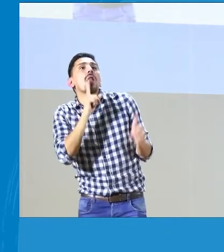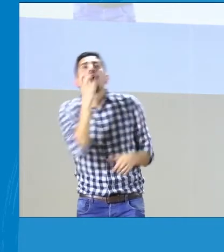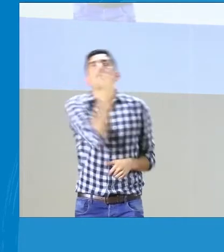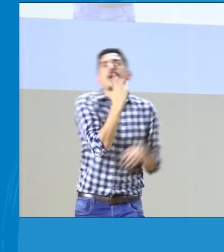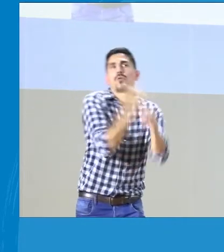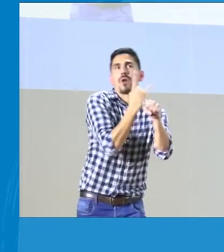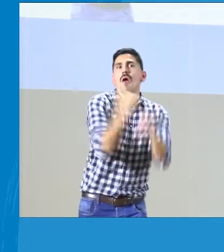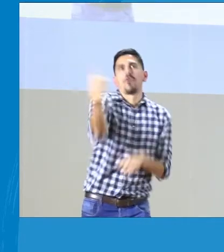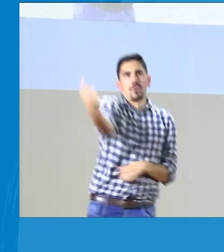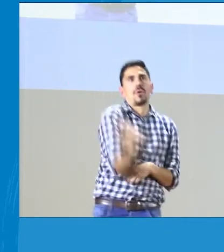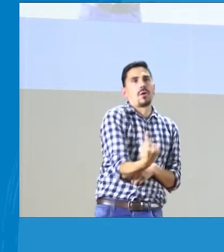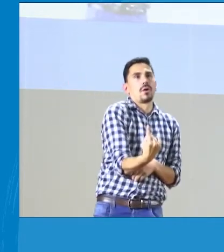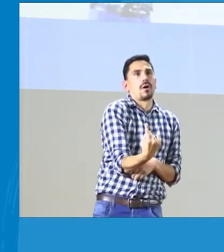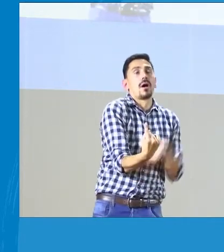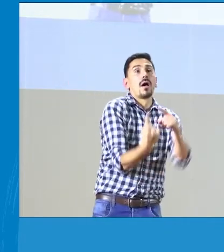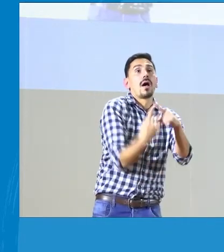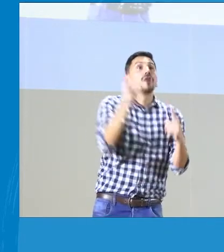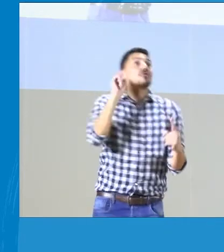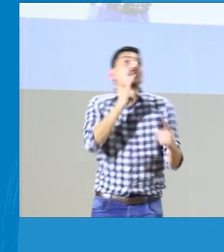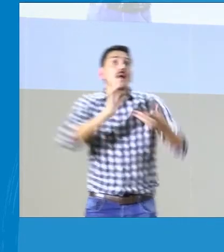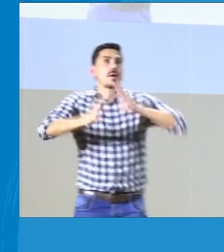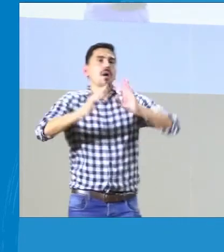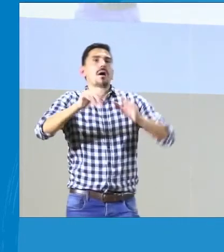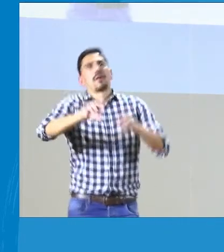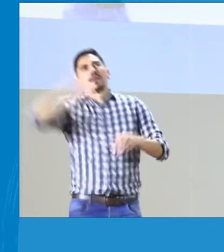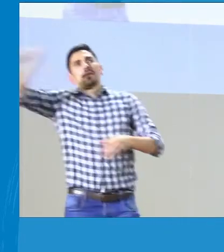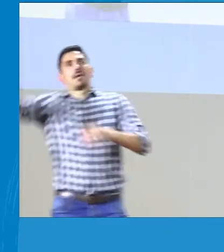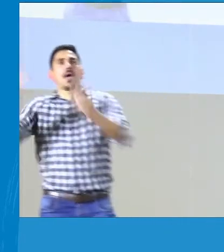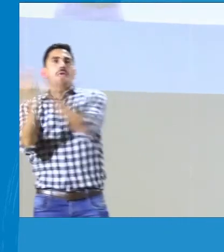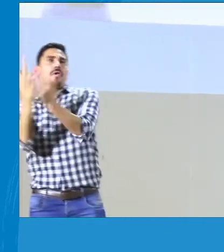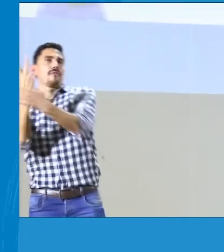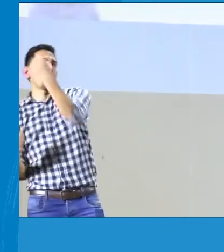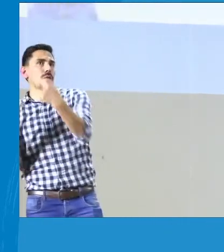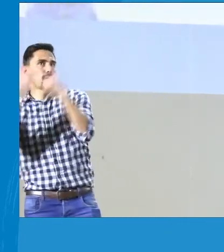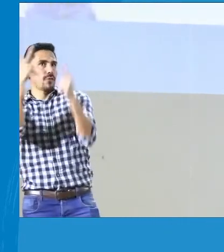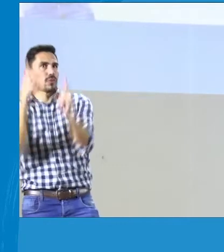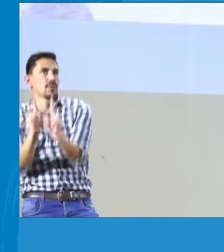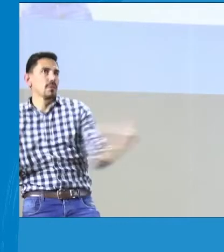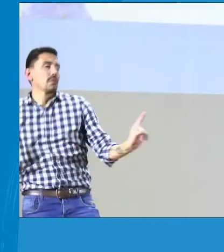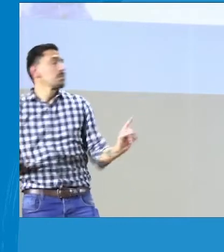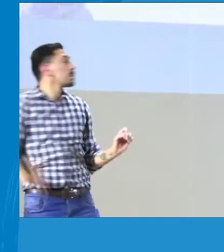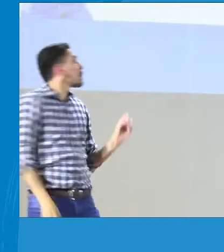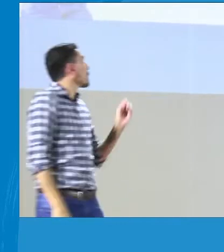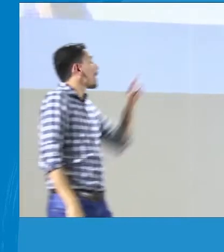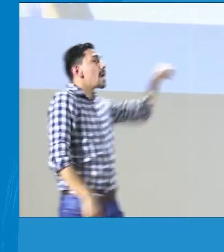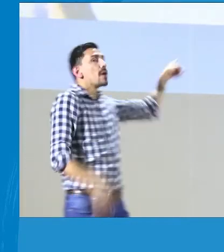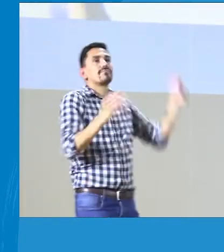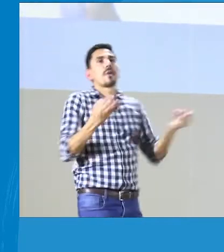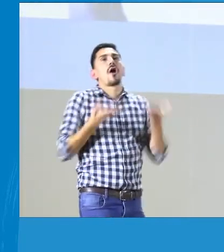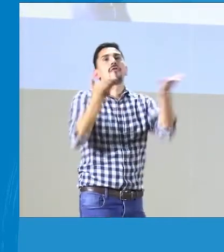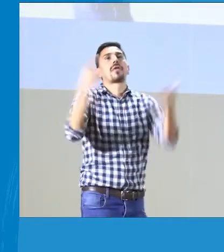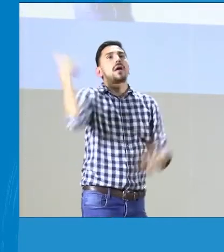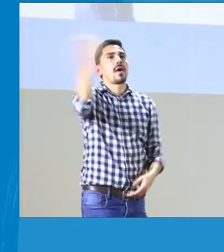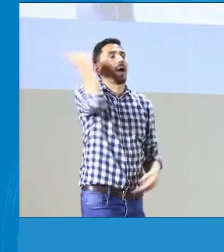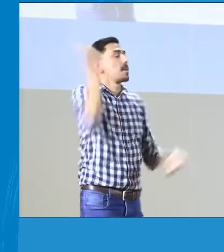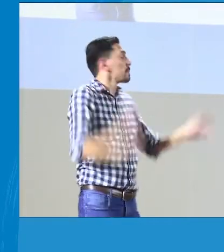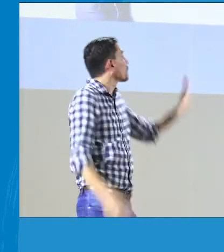de la discapacidad. También, allí, dentro de esta oferta, están las personas sordas que son usuarias